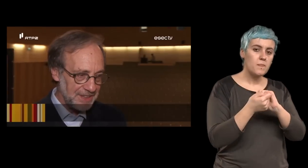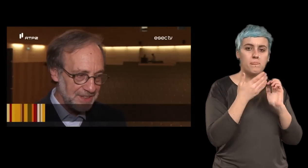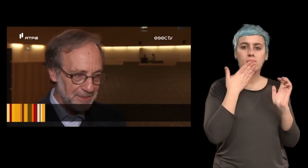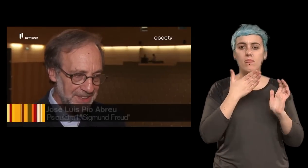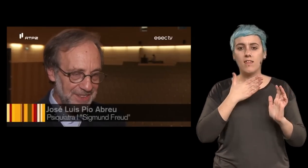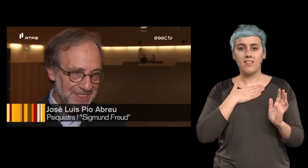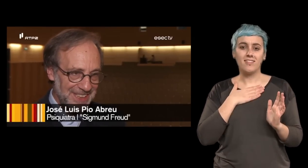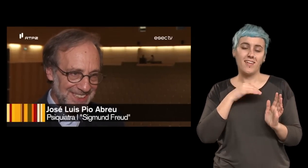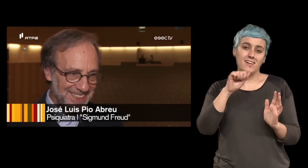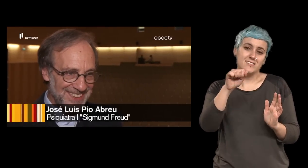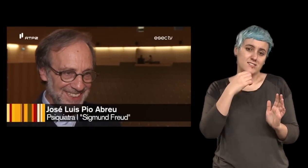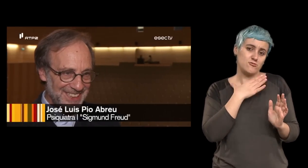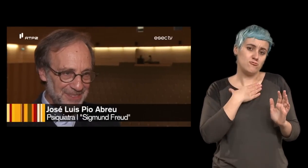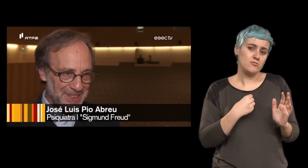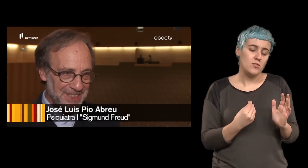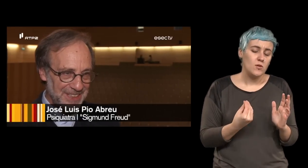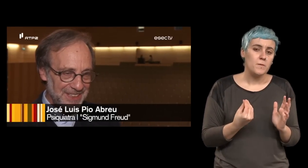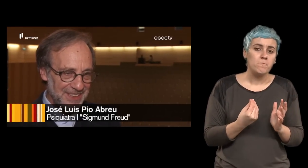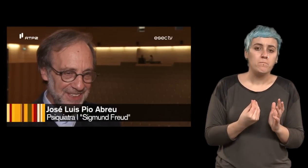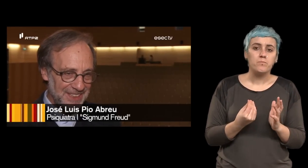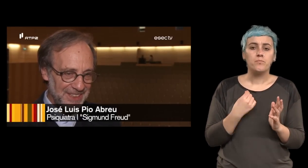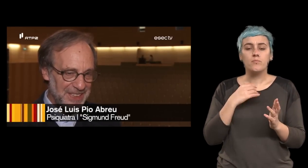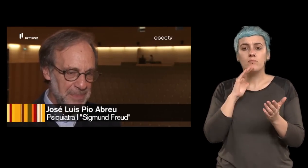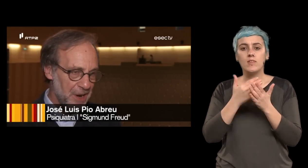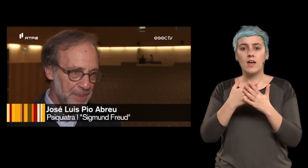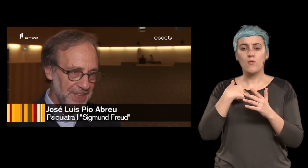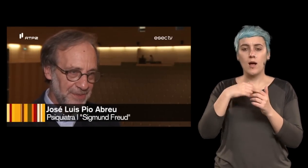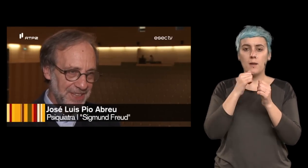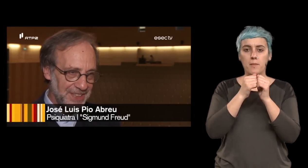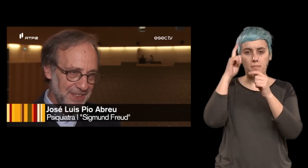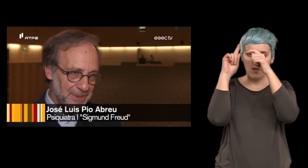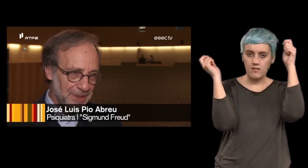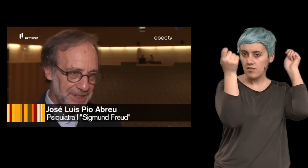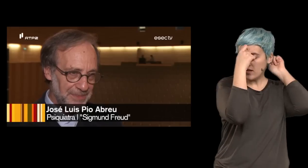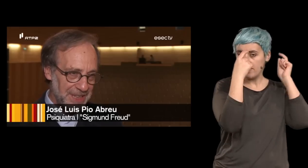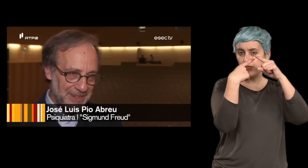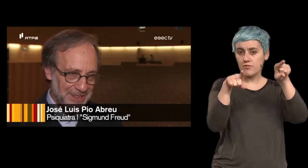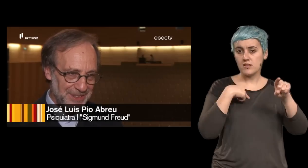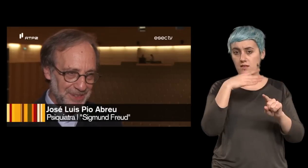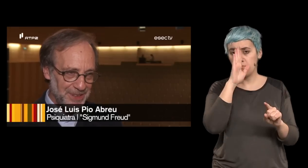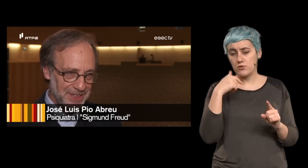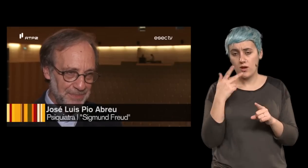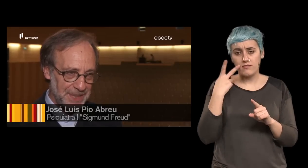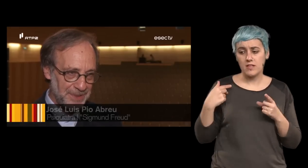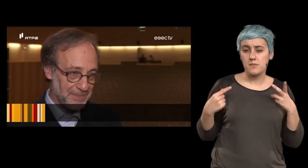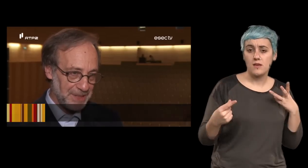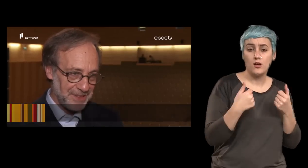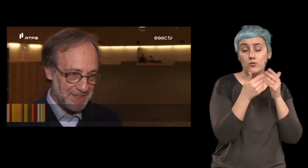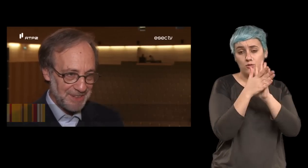atuação sim em termos de desempenhar um papel diferente daqueles que eu habitualmente desempenho todos nós desempenhamos papéis na vida